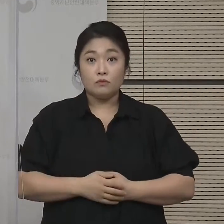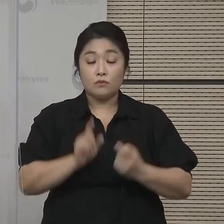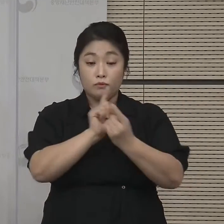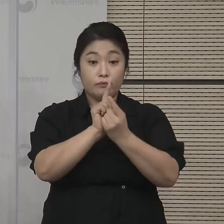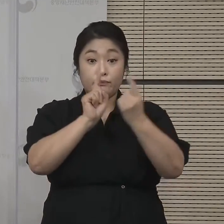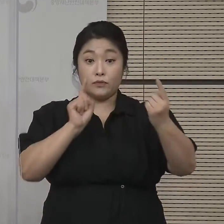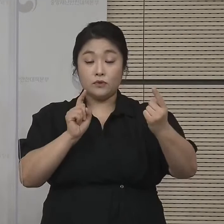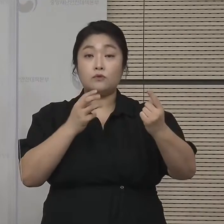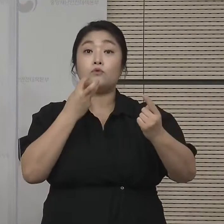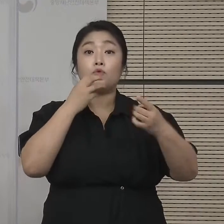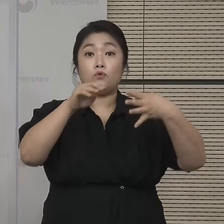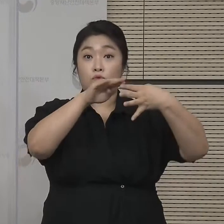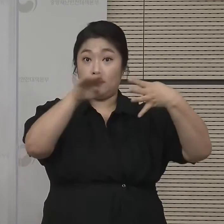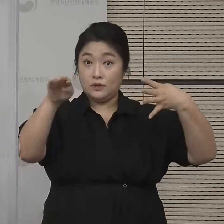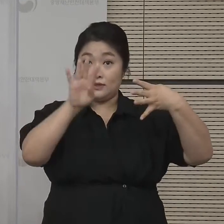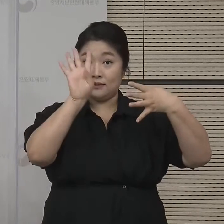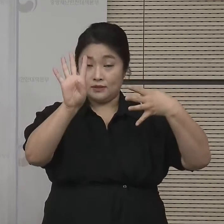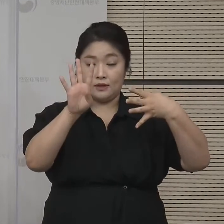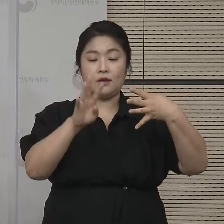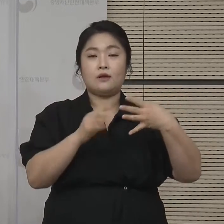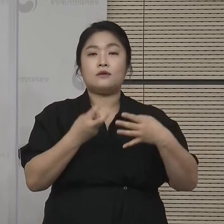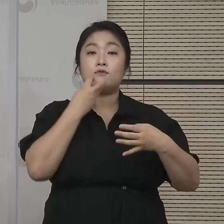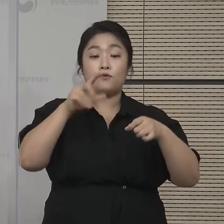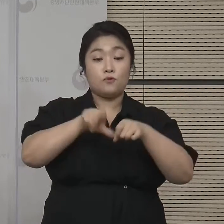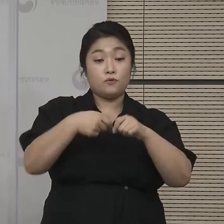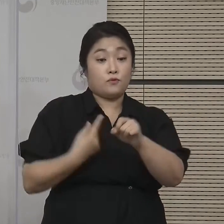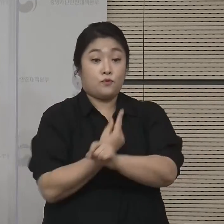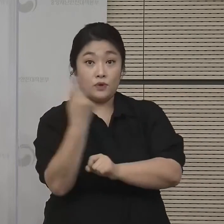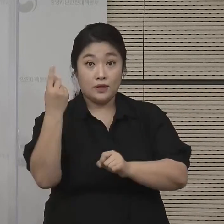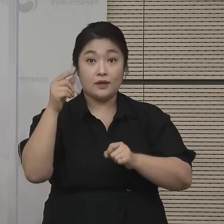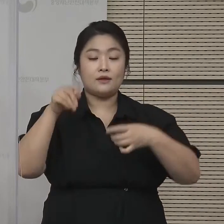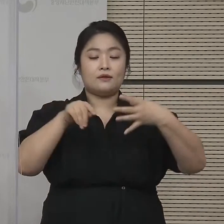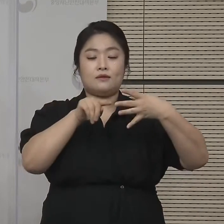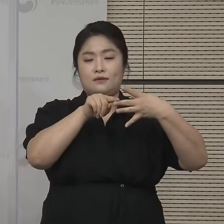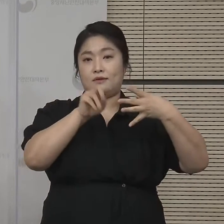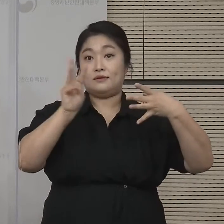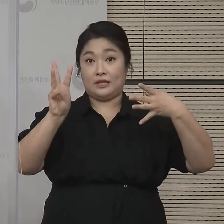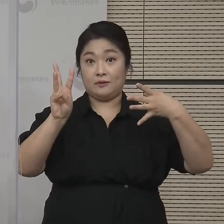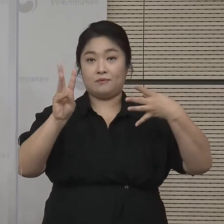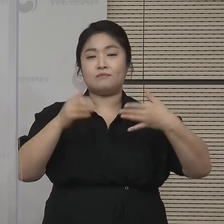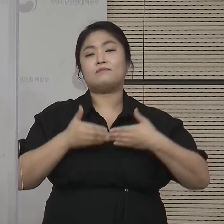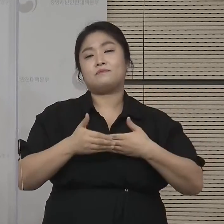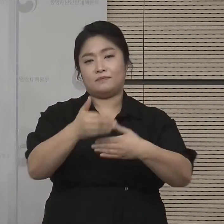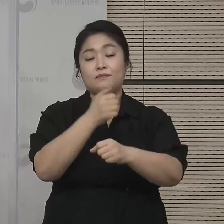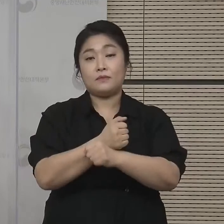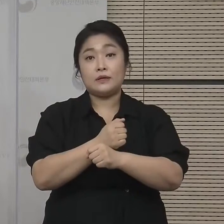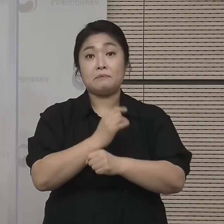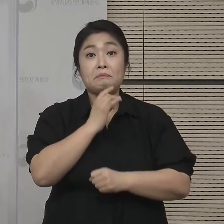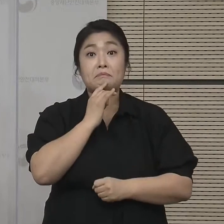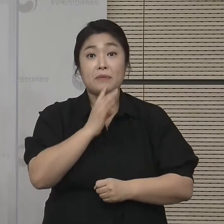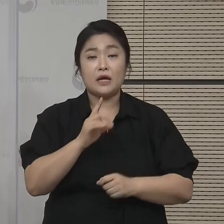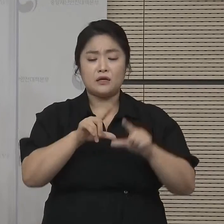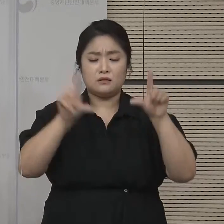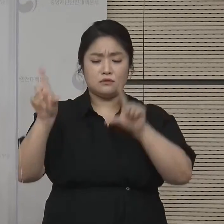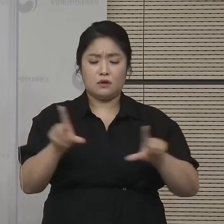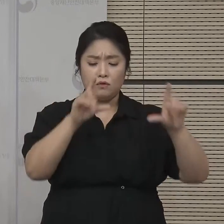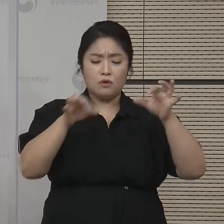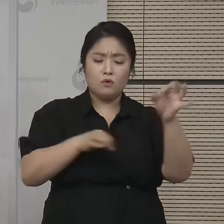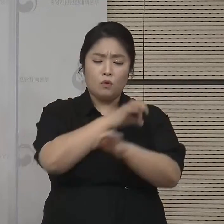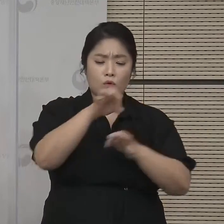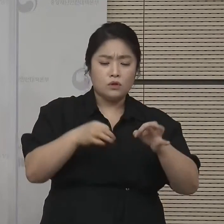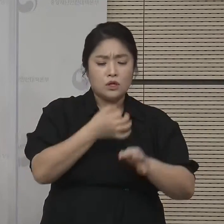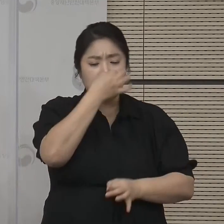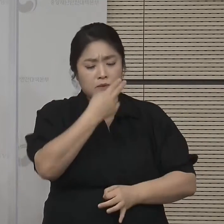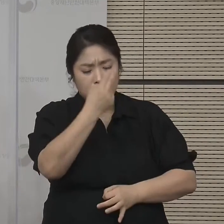단계는 수도권 4단계, 비수도권 3단계가 그대로 유지가 됩니다. 다만 서민경제의 애로와